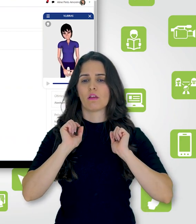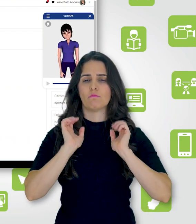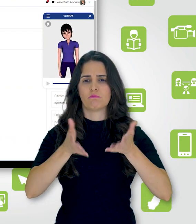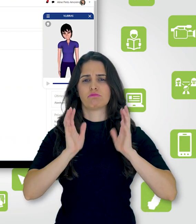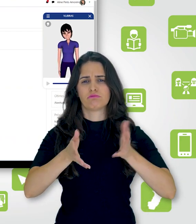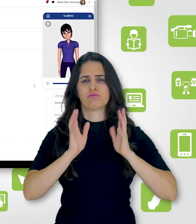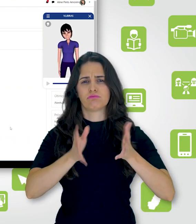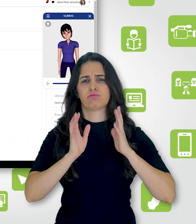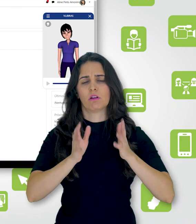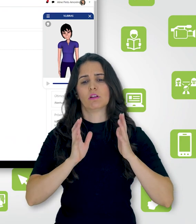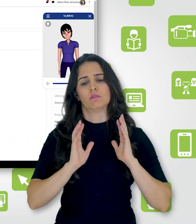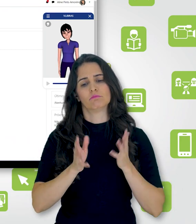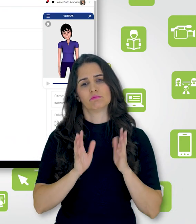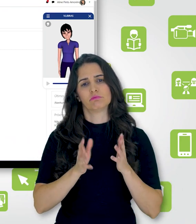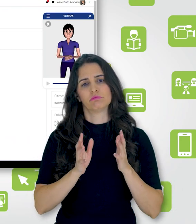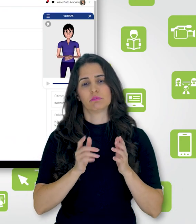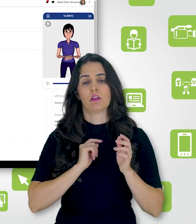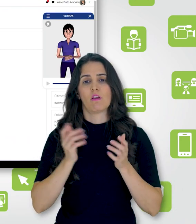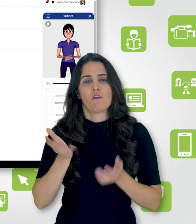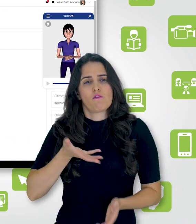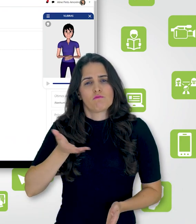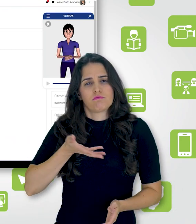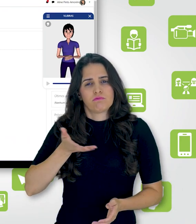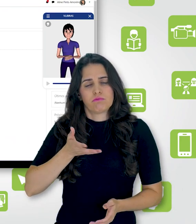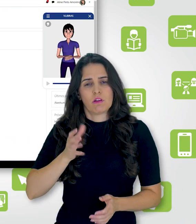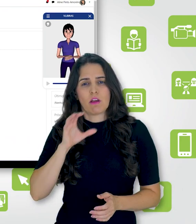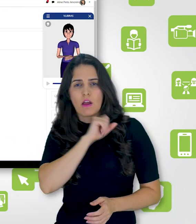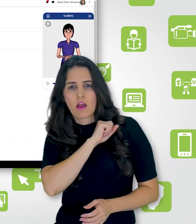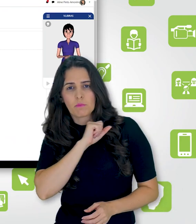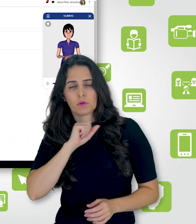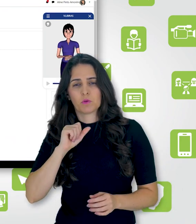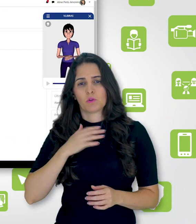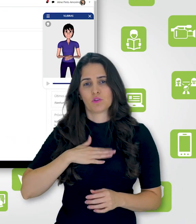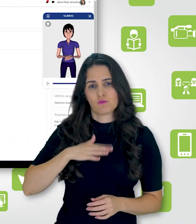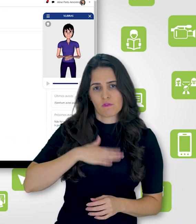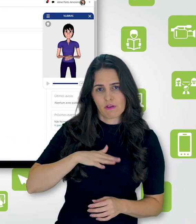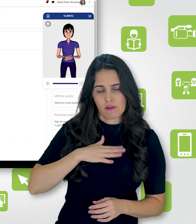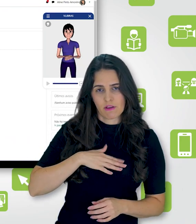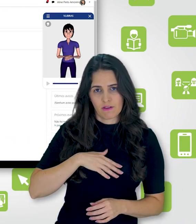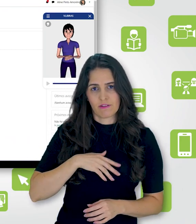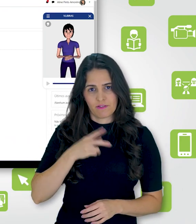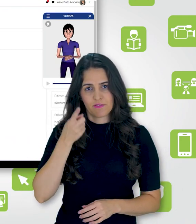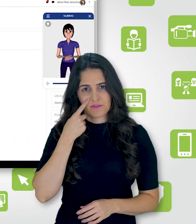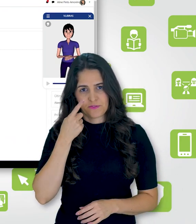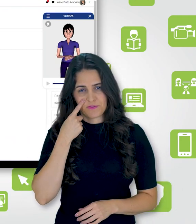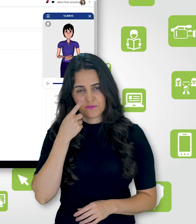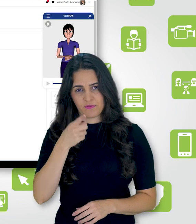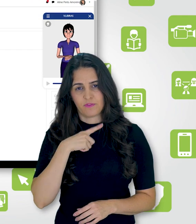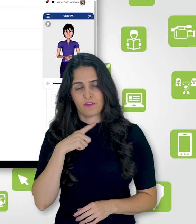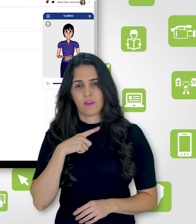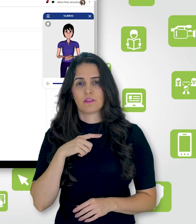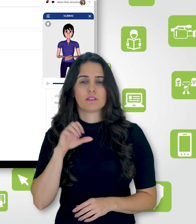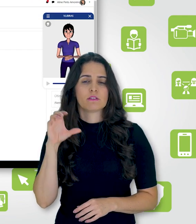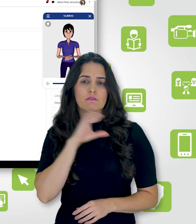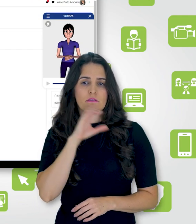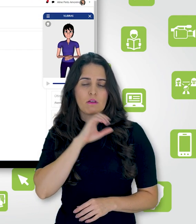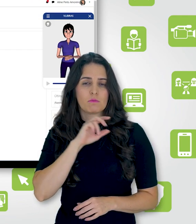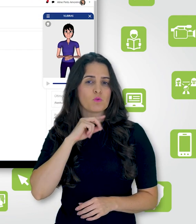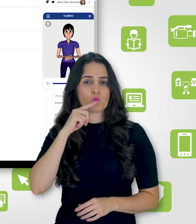a utilizar o Vlibras. Observe que nas imagens, o que está escrito, o Vlibras não consegue traduzir. Vamos para